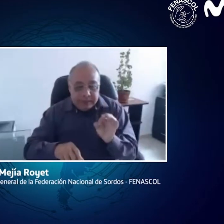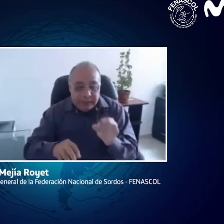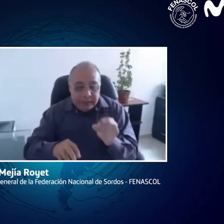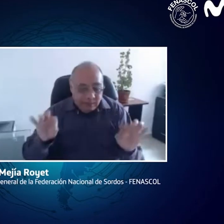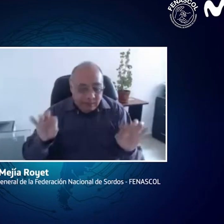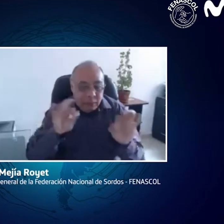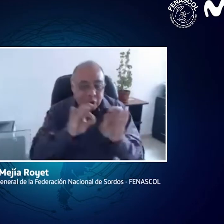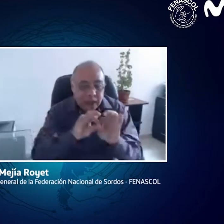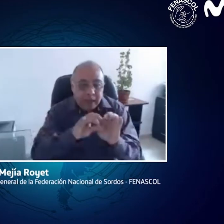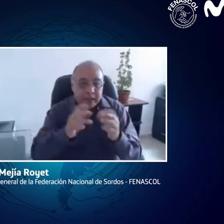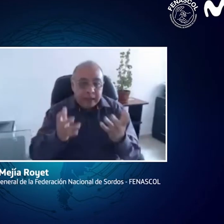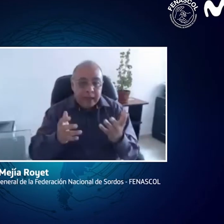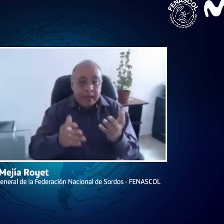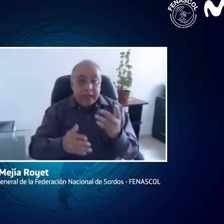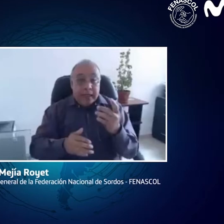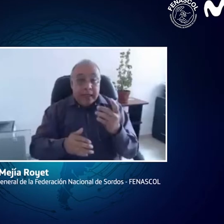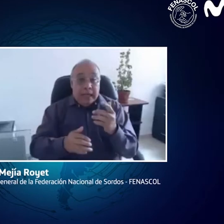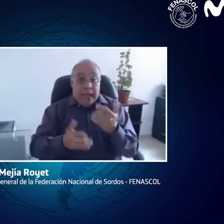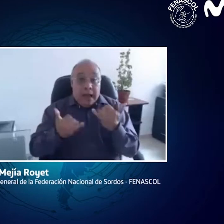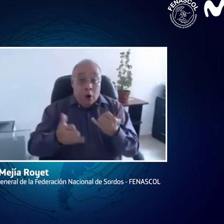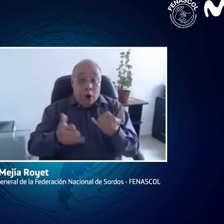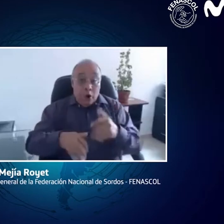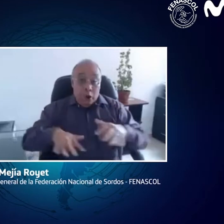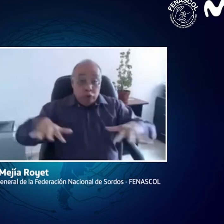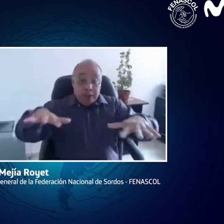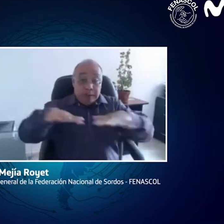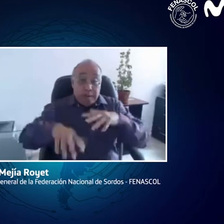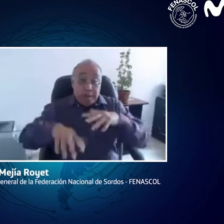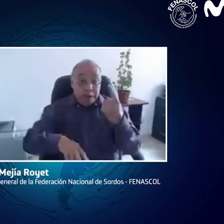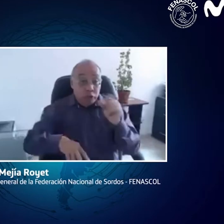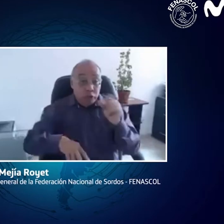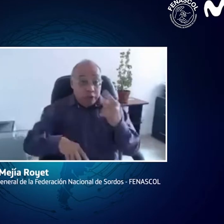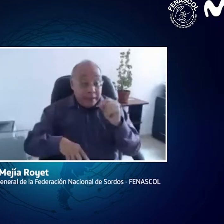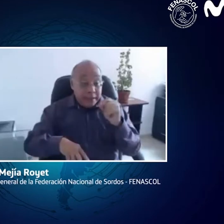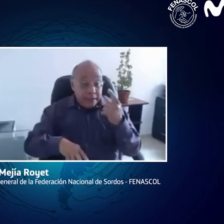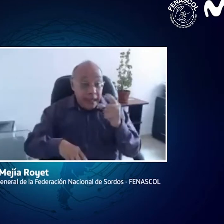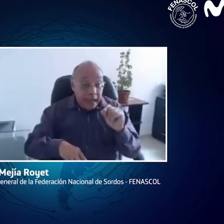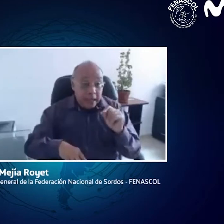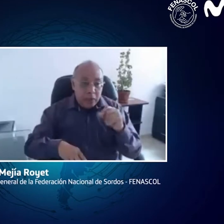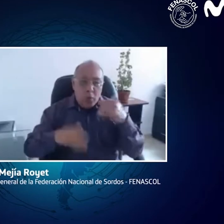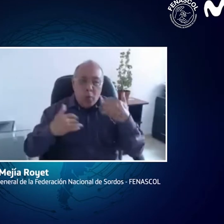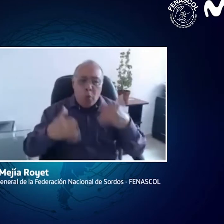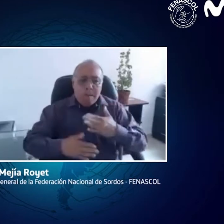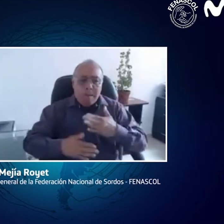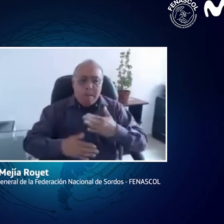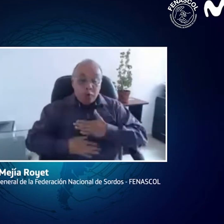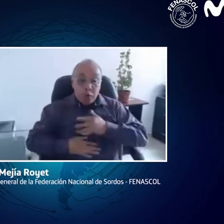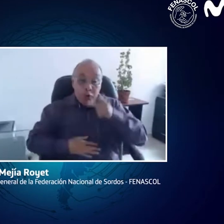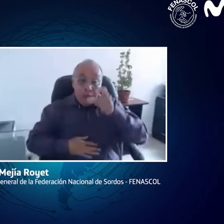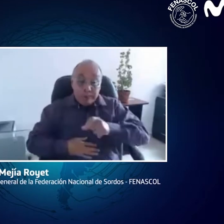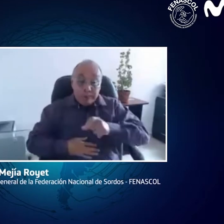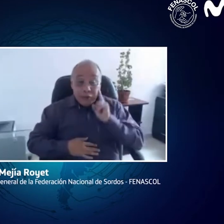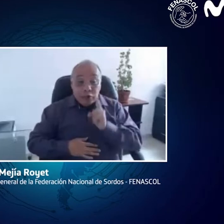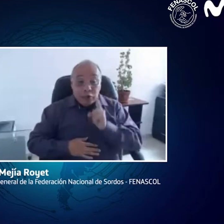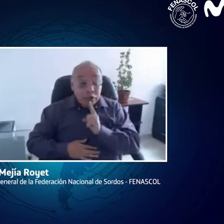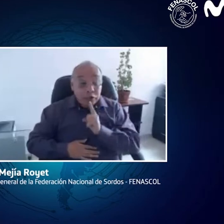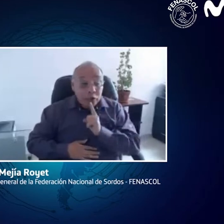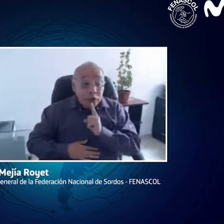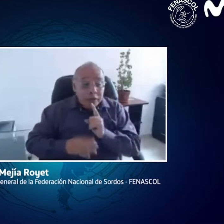¿sí? Y en las características de nuestra diversidad humana. En cuanto al mundo digital,